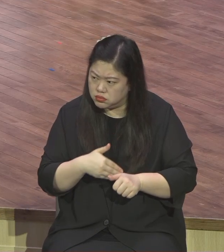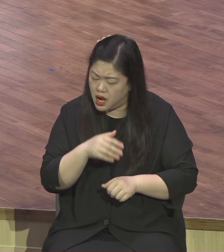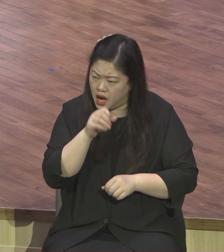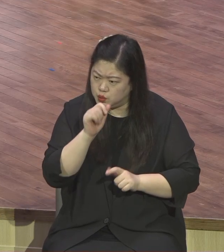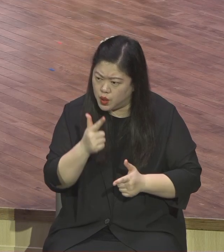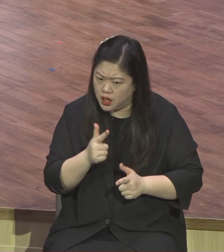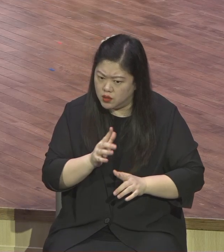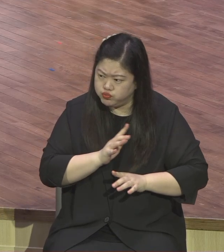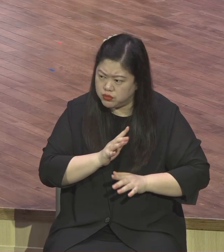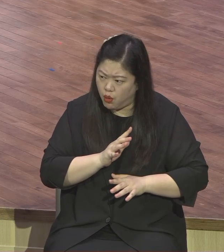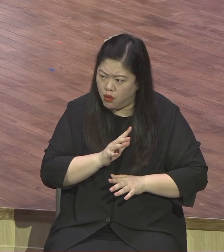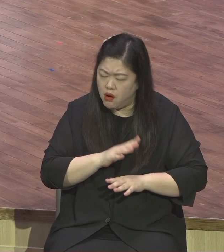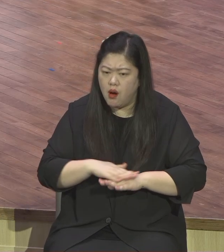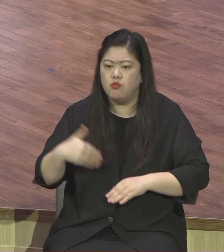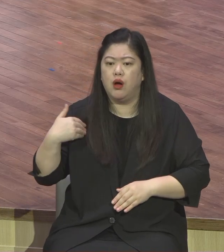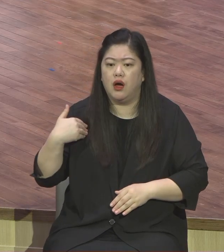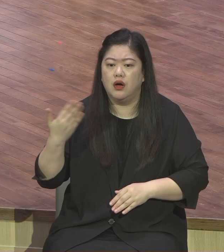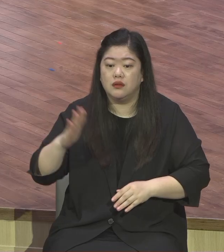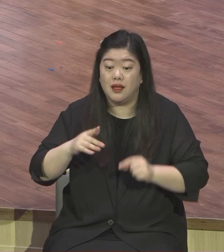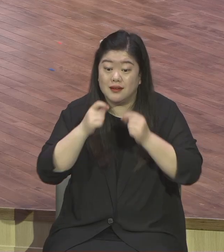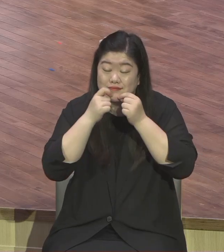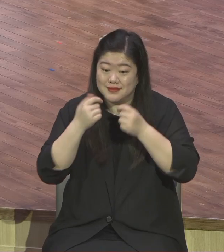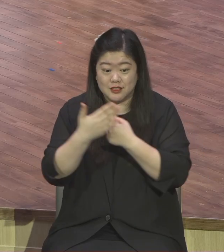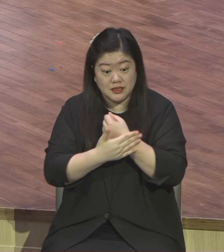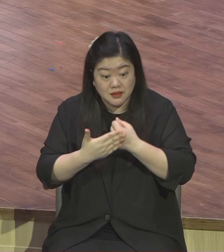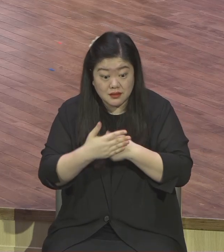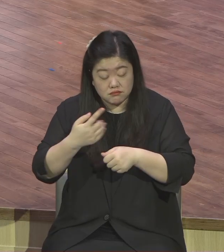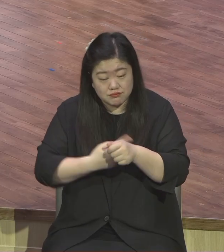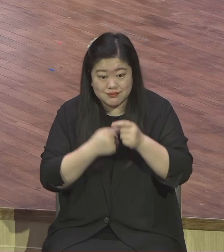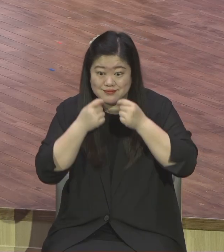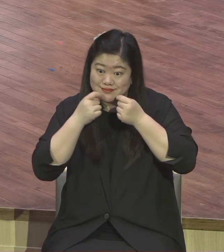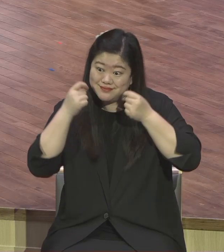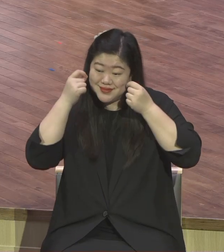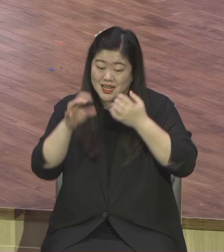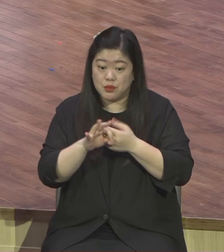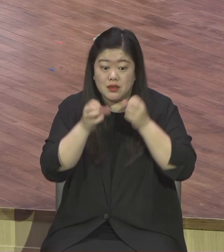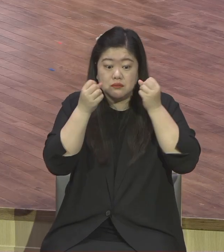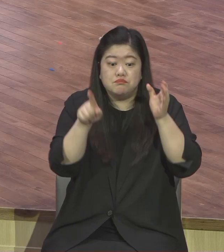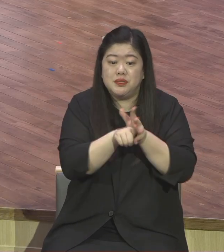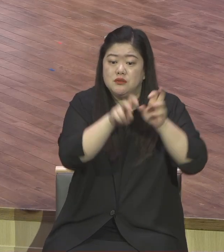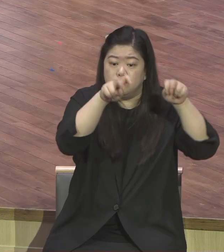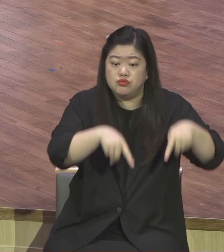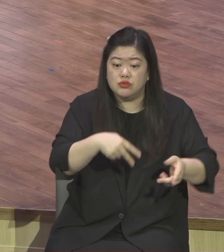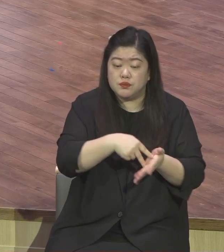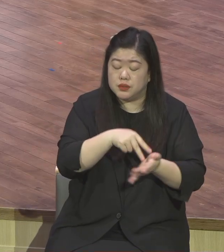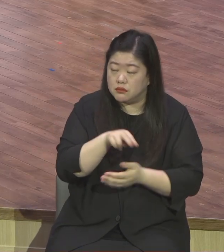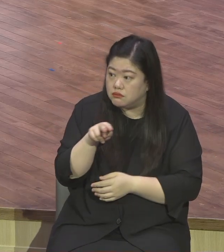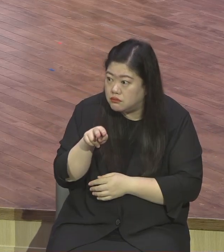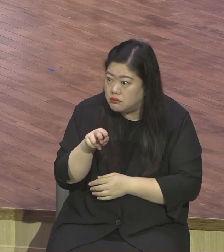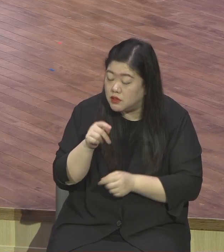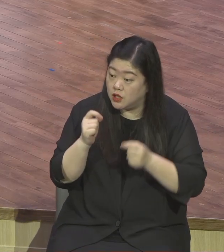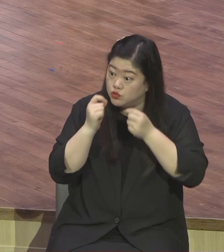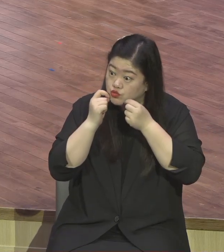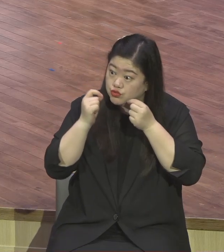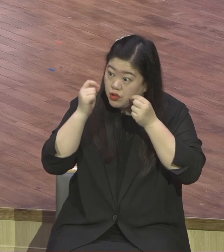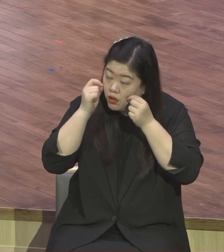것이 웃음이잖아요 감격이잖아요 그런 게 있잖아요 이런 결과적으로 이런